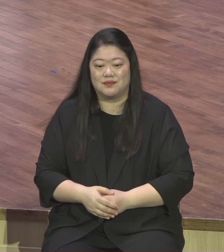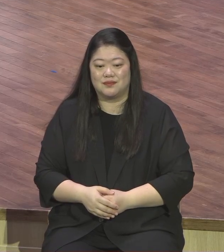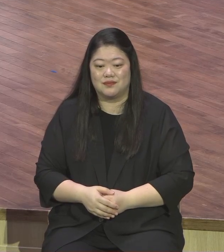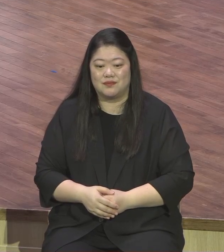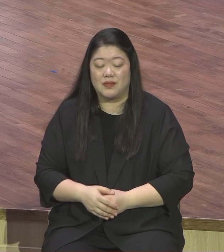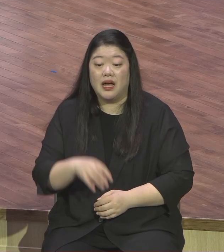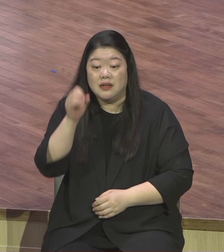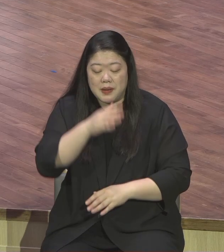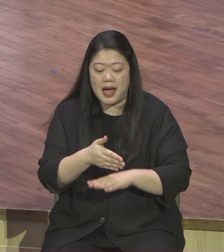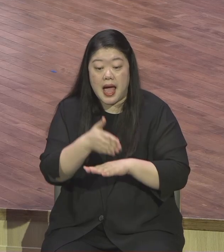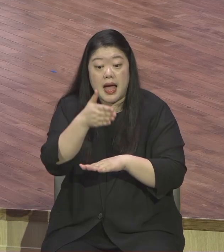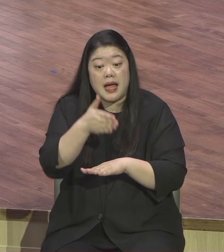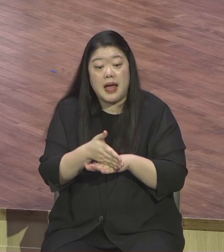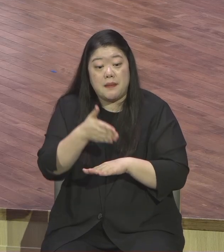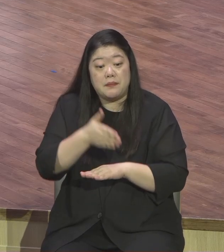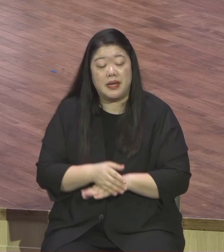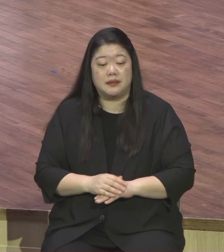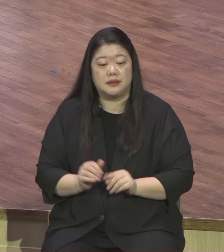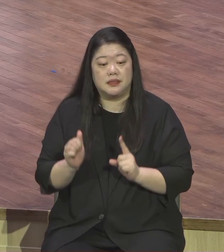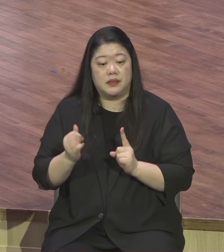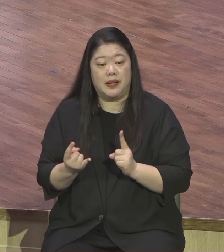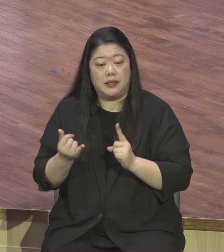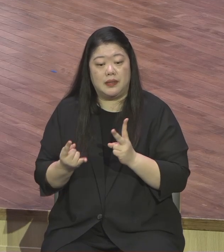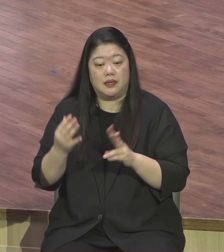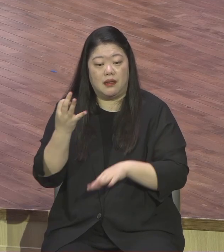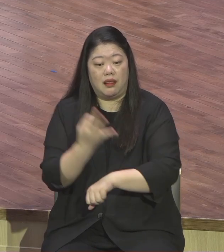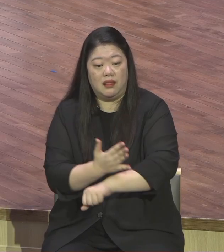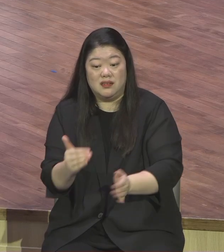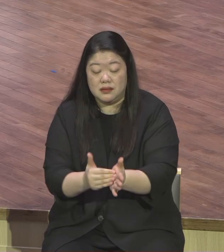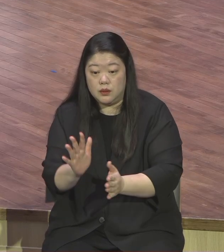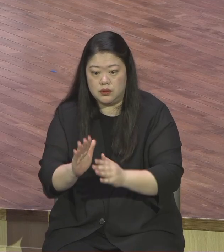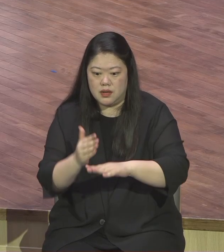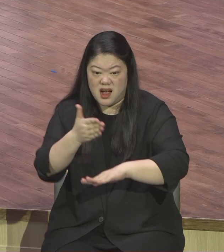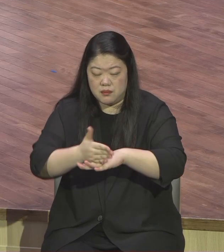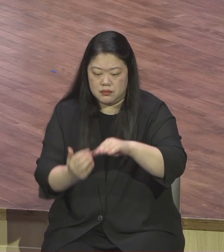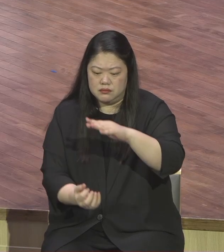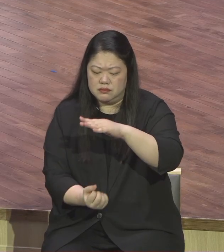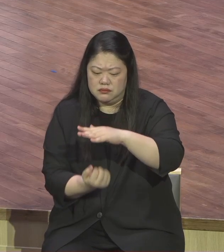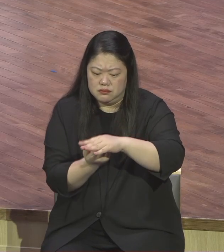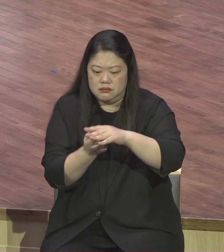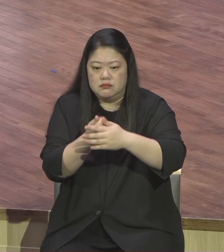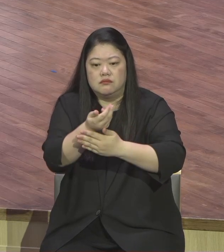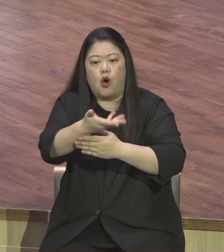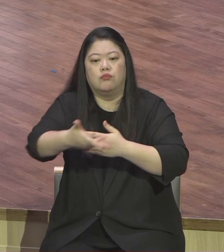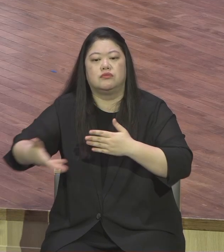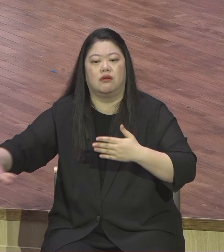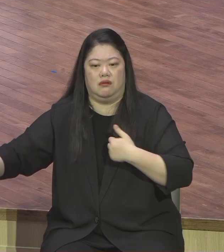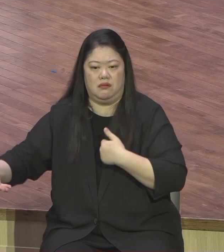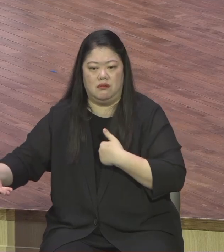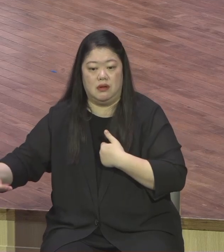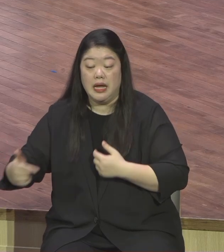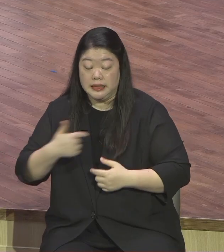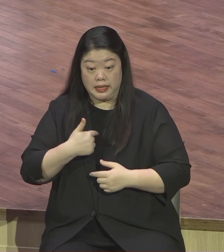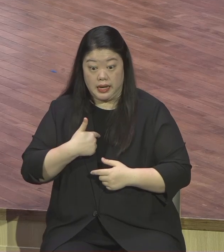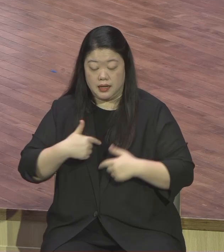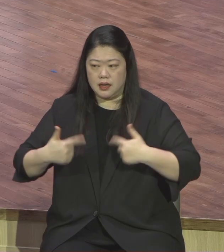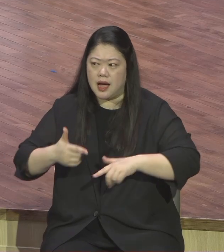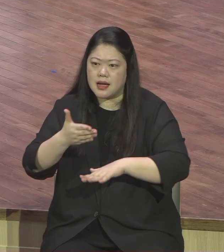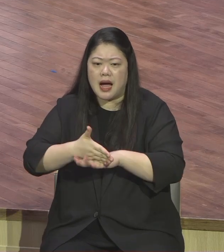감사 넘치는 감사 저는요 단임 목사지만은 매주 감사한 금을 드립니다 한 주간 너무